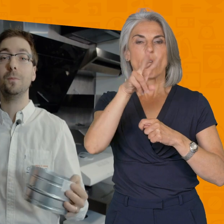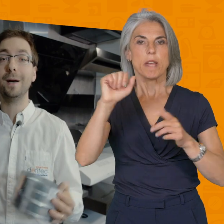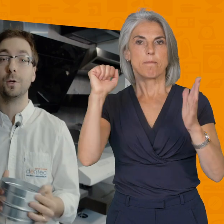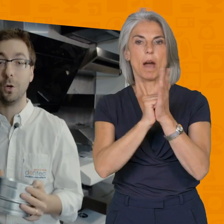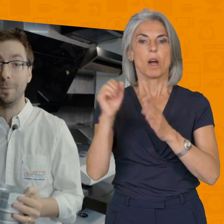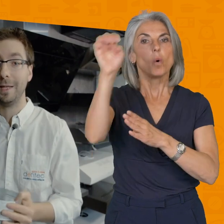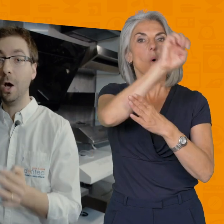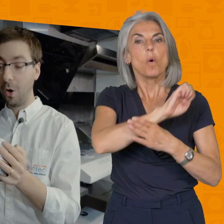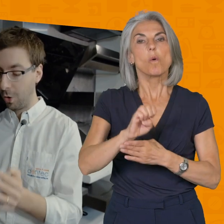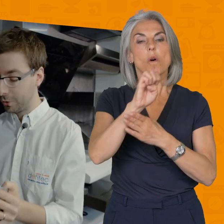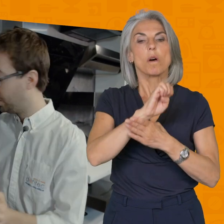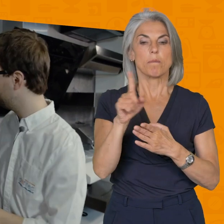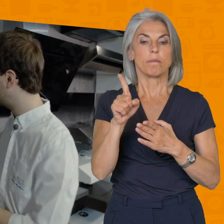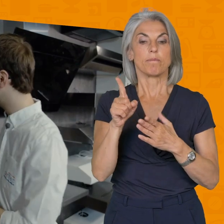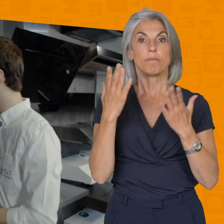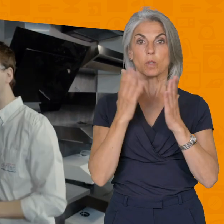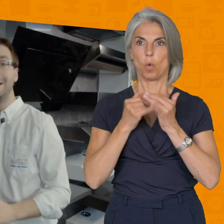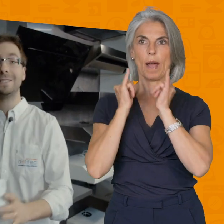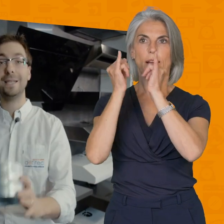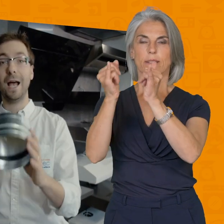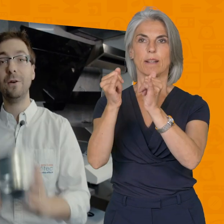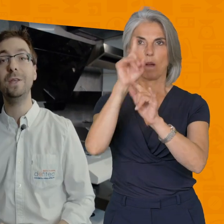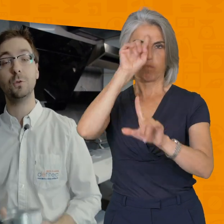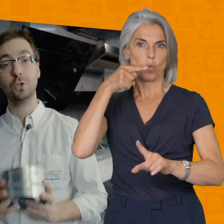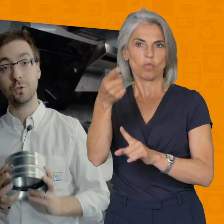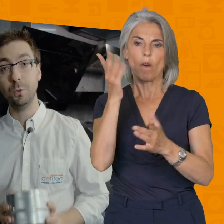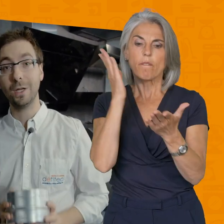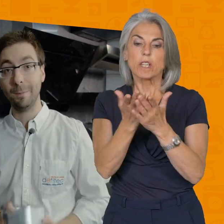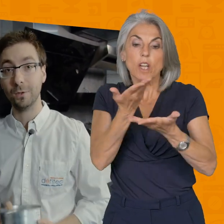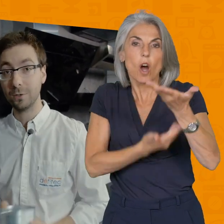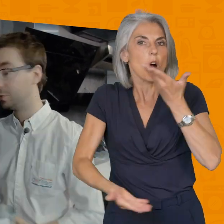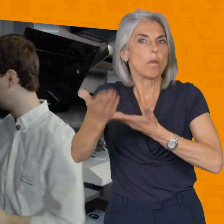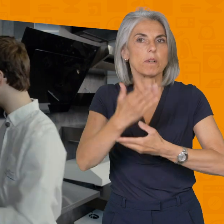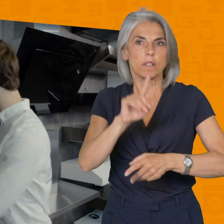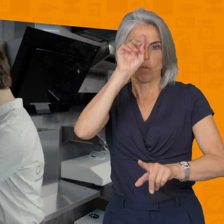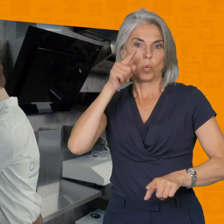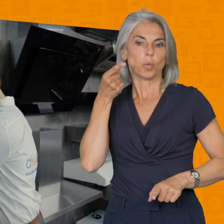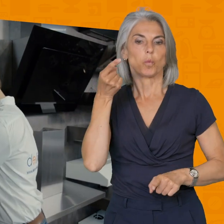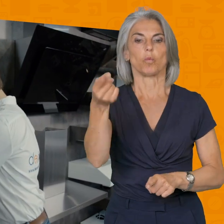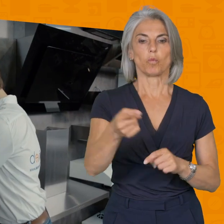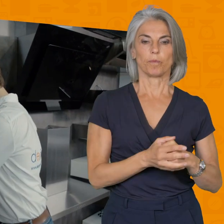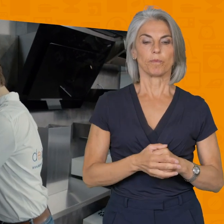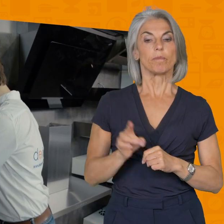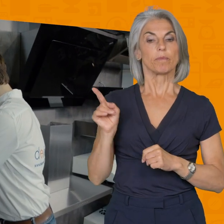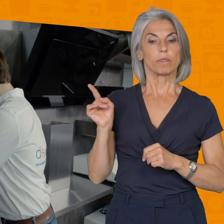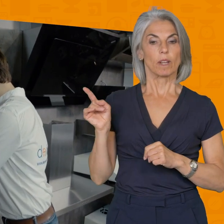marques européennes en hôte donc quand on les place c'est à vie on ne change plus le clapet anti retour de votre hôte il est bien évidemment